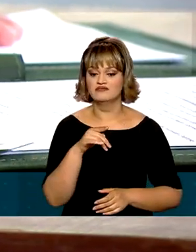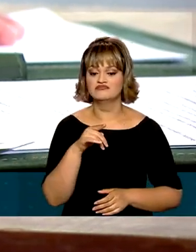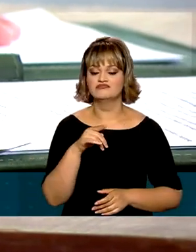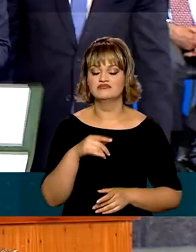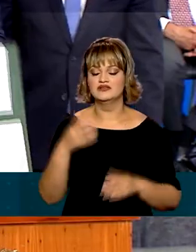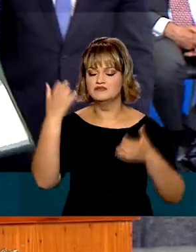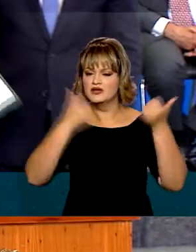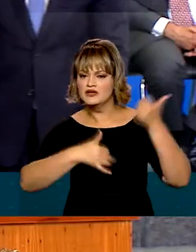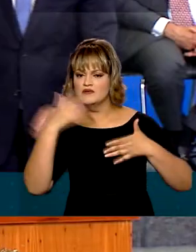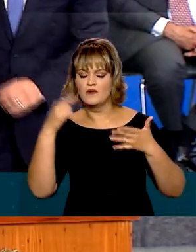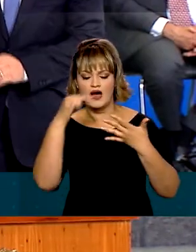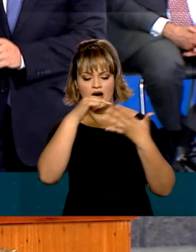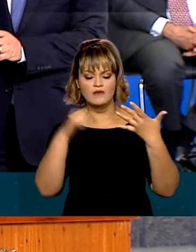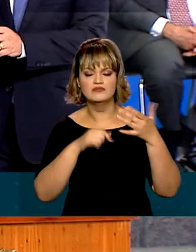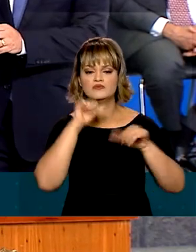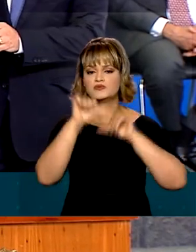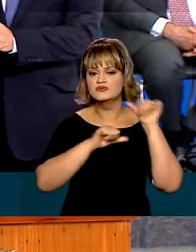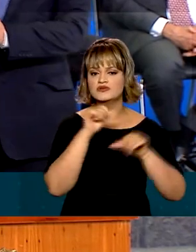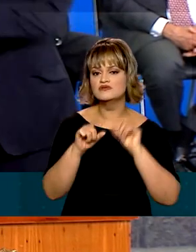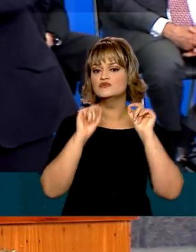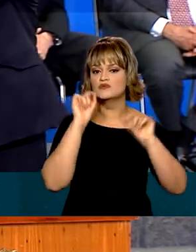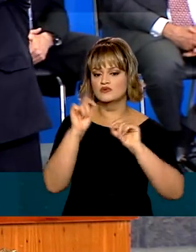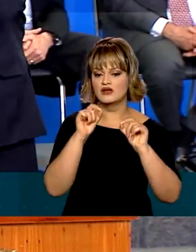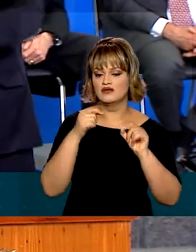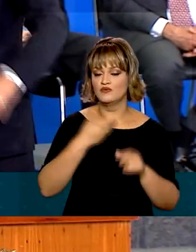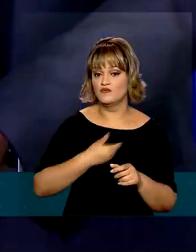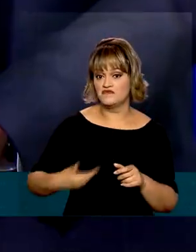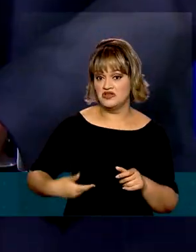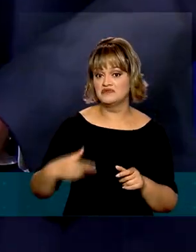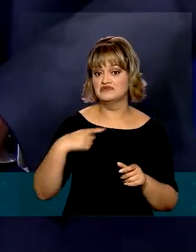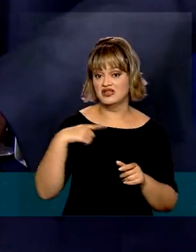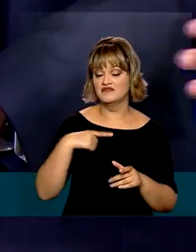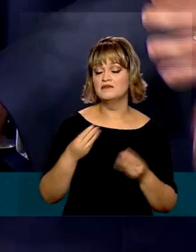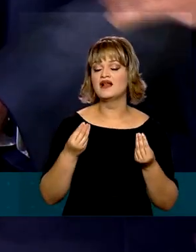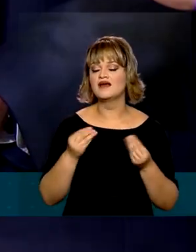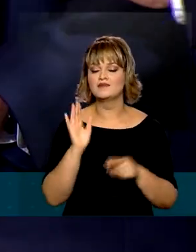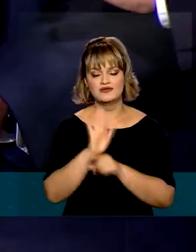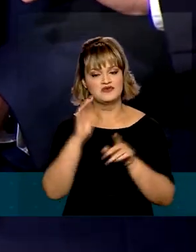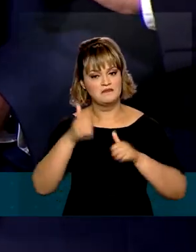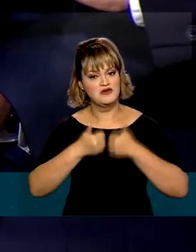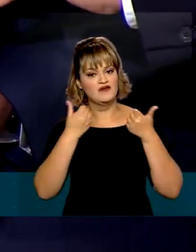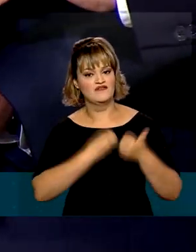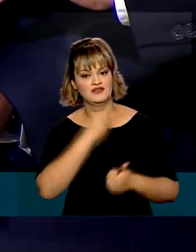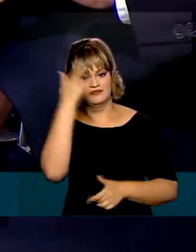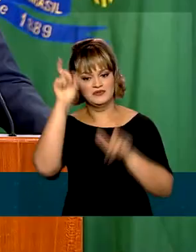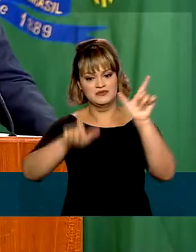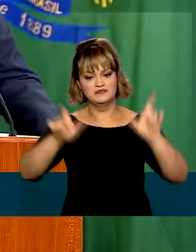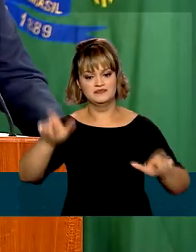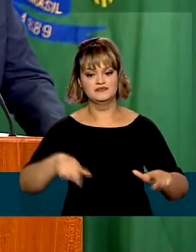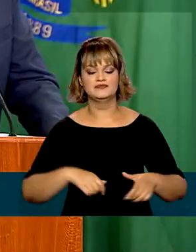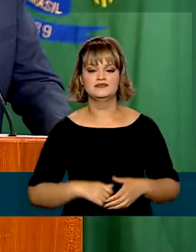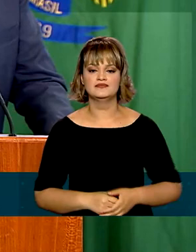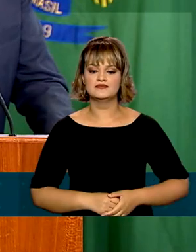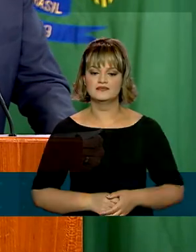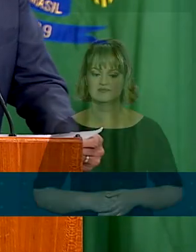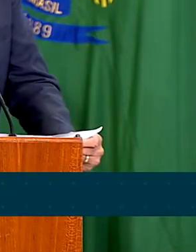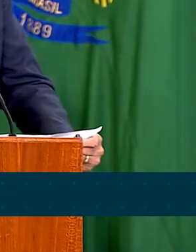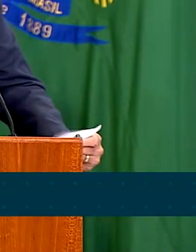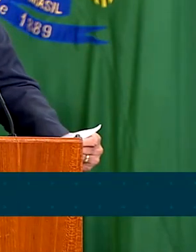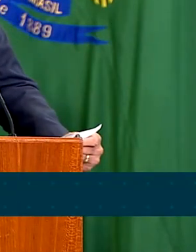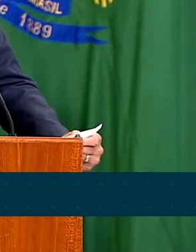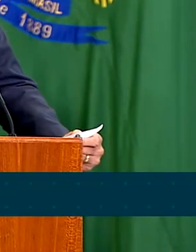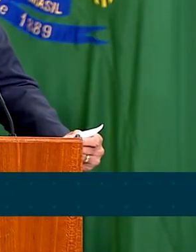destacou algumas mudanças realizadas em seu governo para melhorar a vida do cidadão. Carteira de motorista,